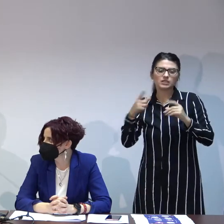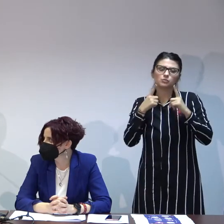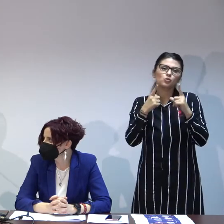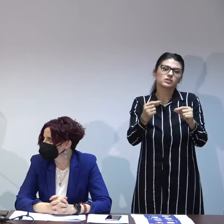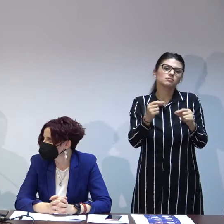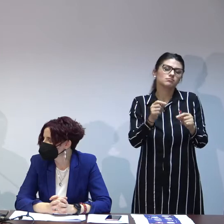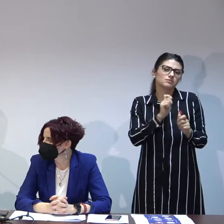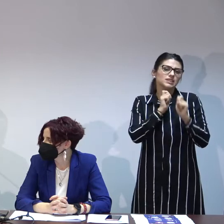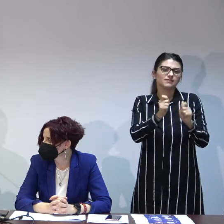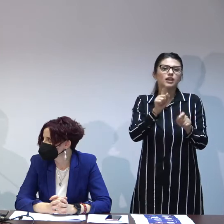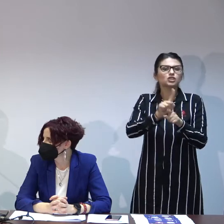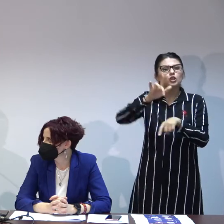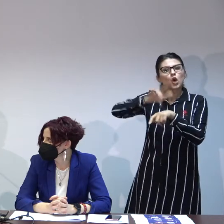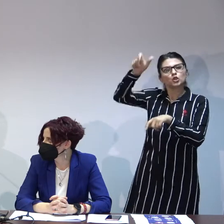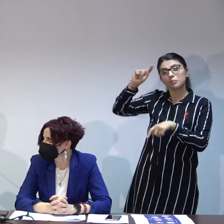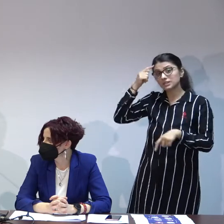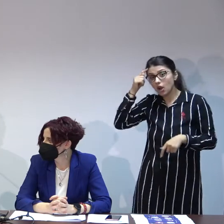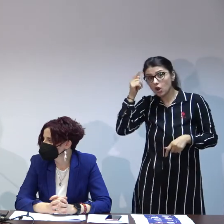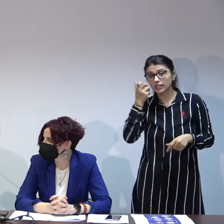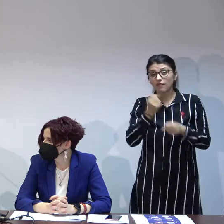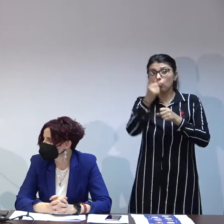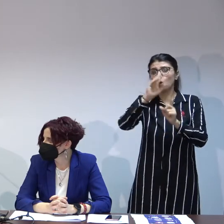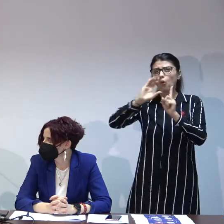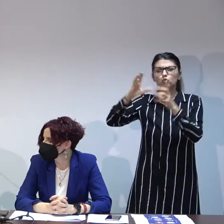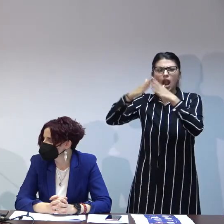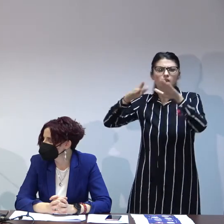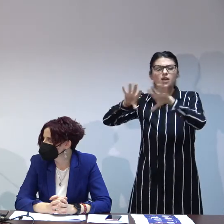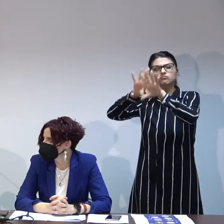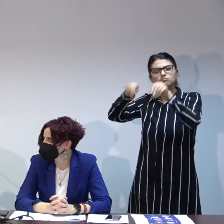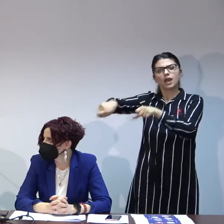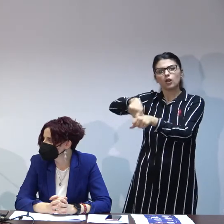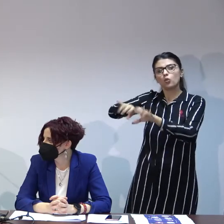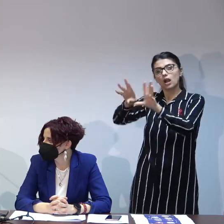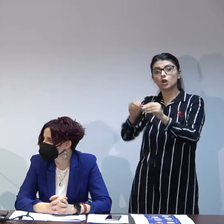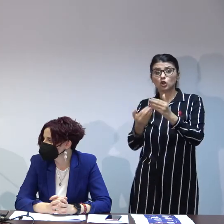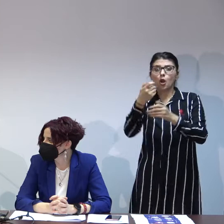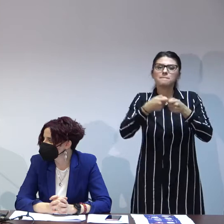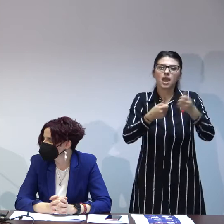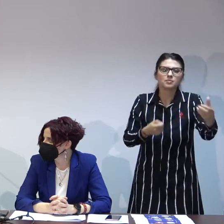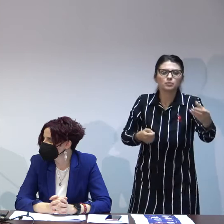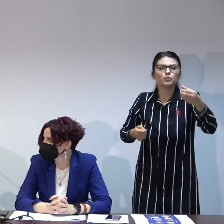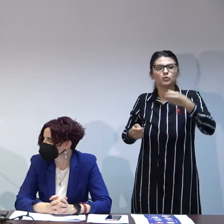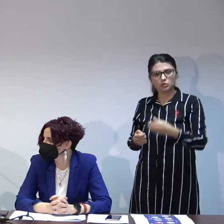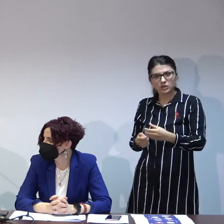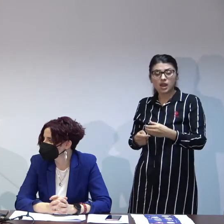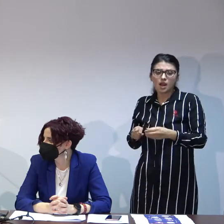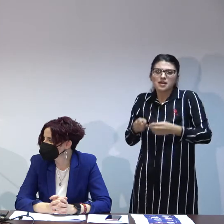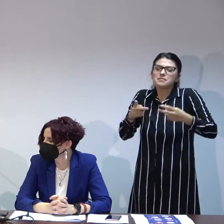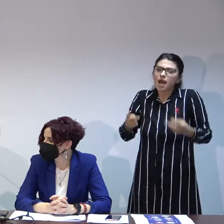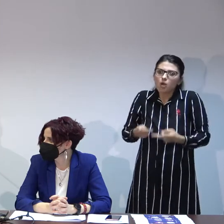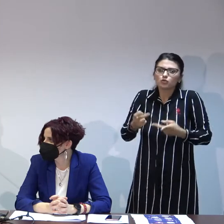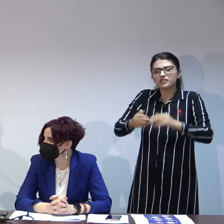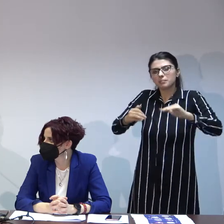psihologii în momentul în care ai creat o cultură în casa ta când aduci un nou membru e mai ușor ca el să fie ceva